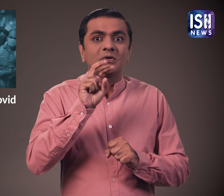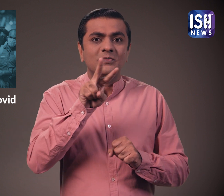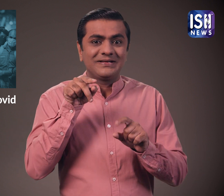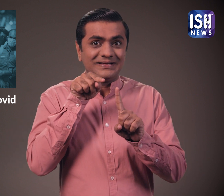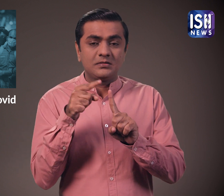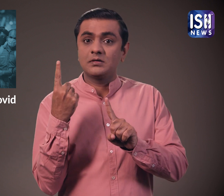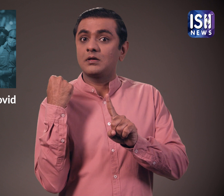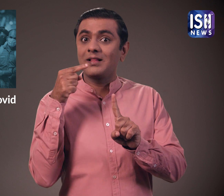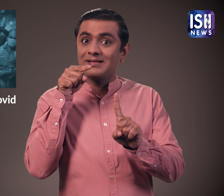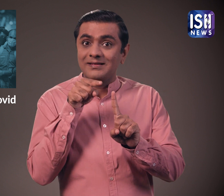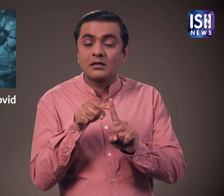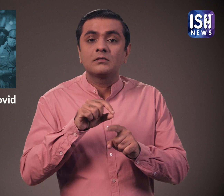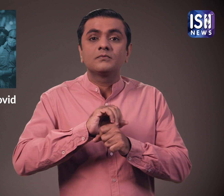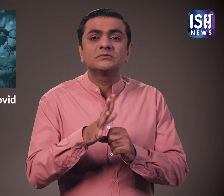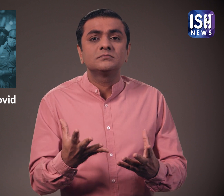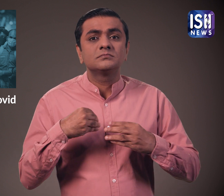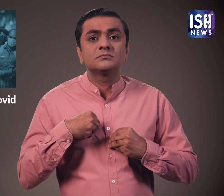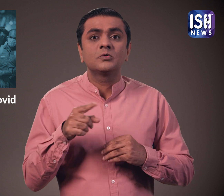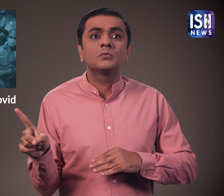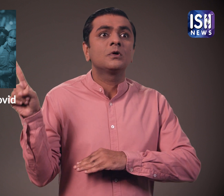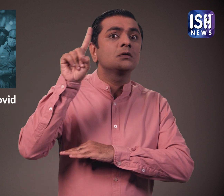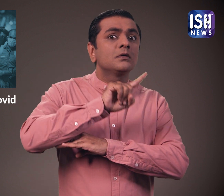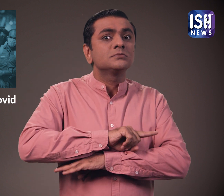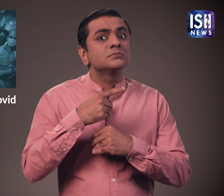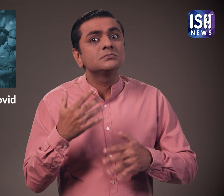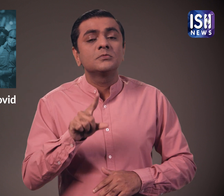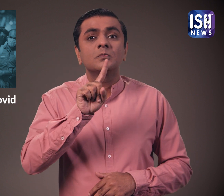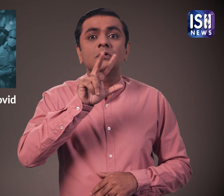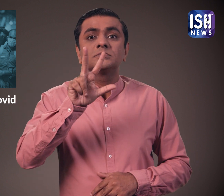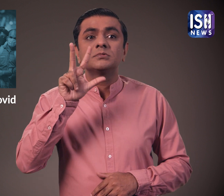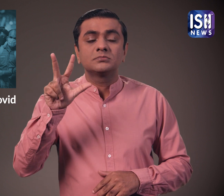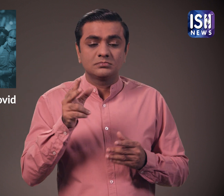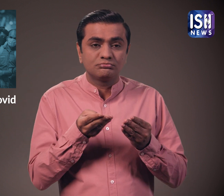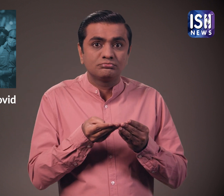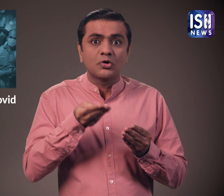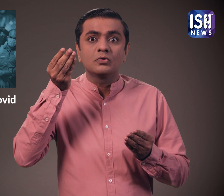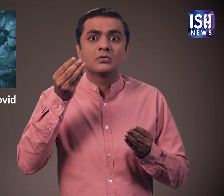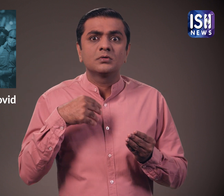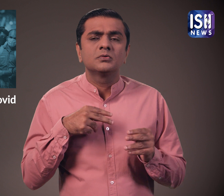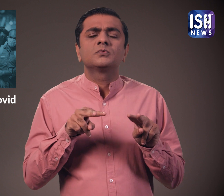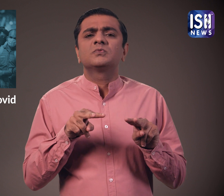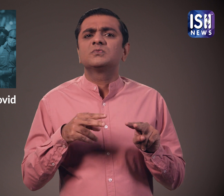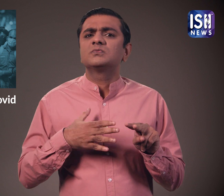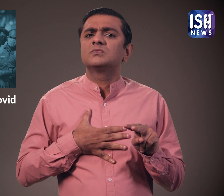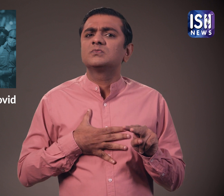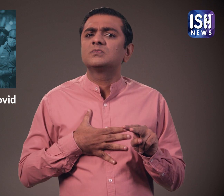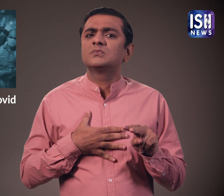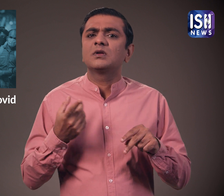2022 को भारत ने 24 घंटे में 188 मामले दर्ज किये पिछले दिन से इसमें बड़ोत्री हुई